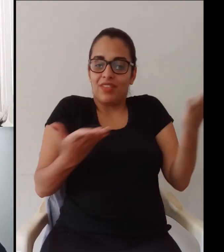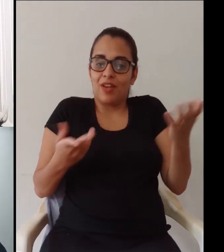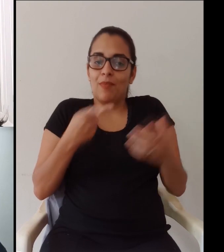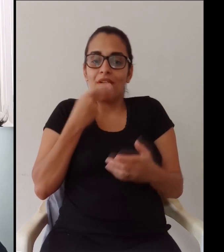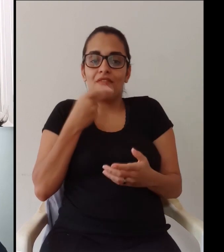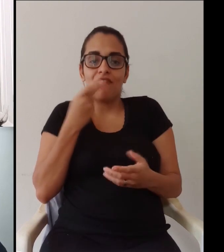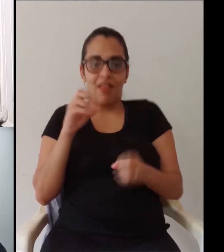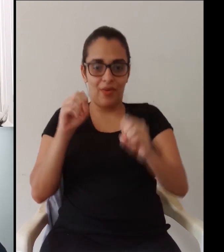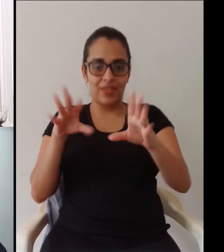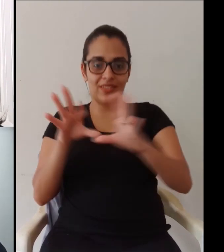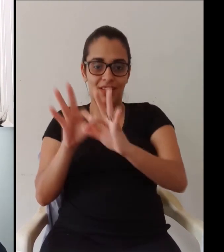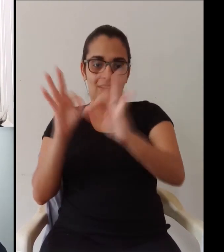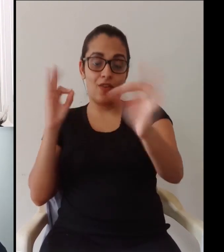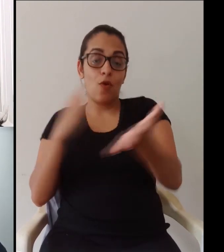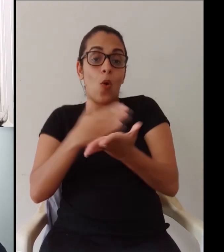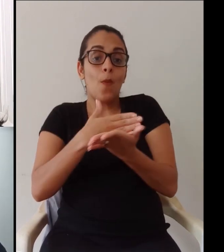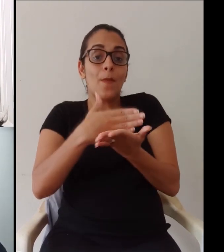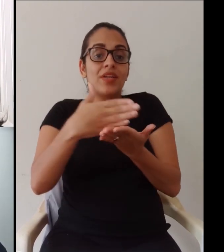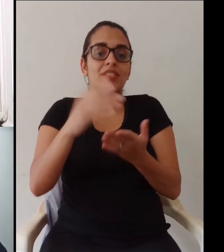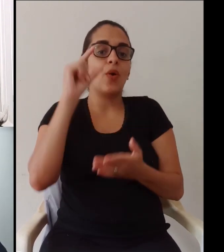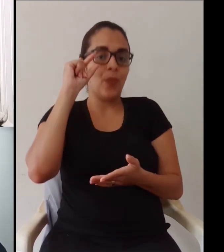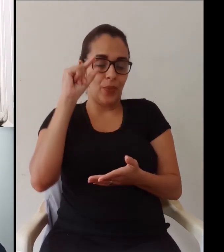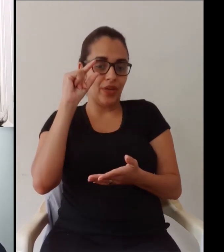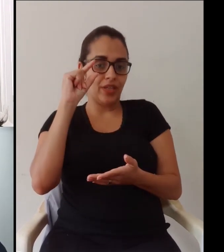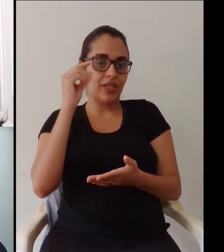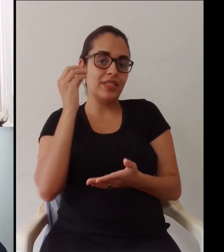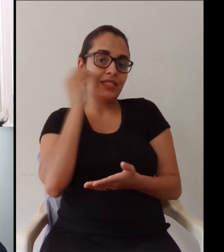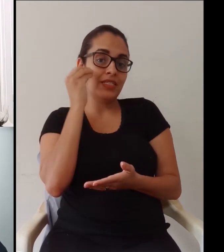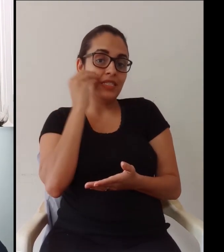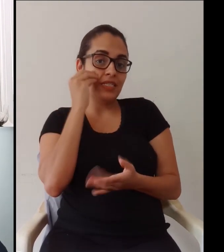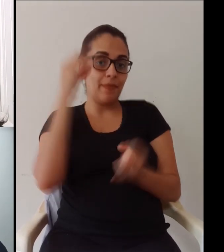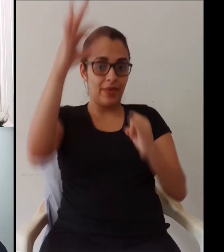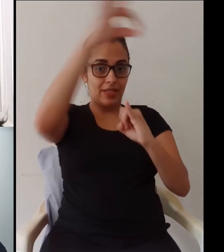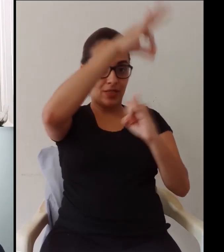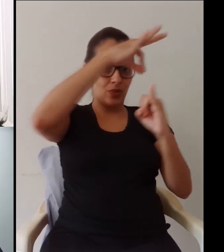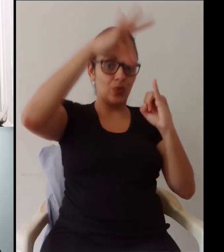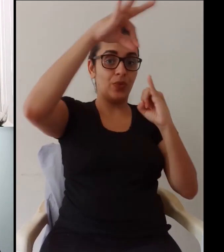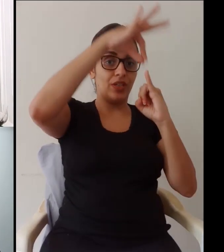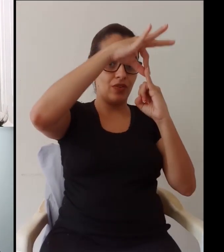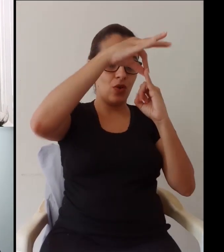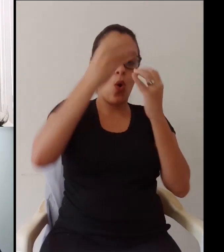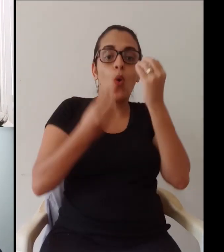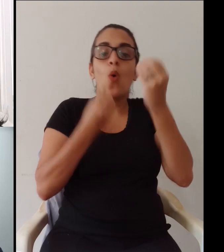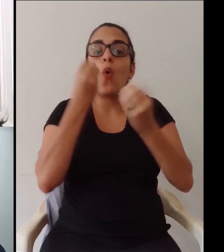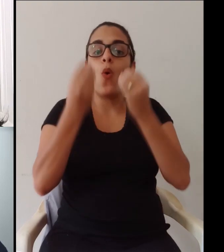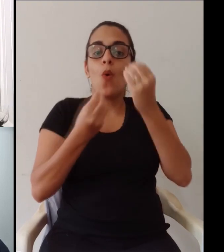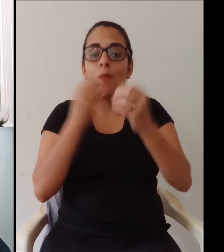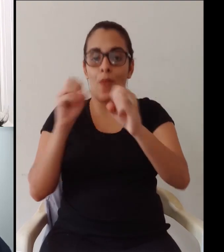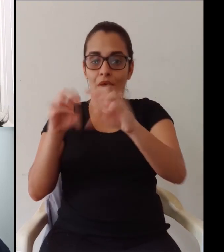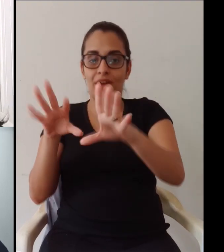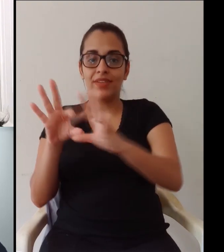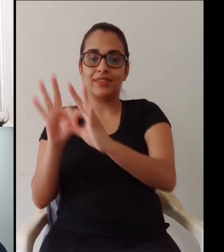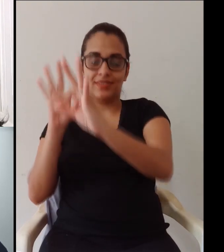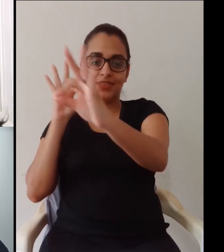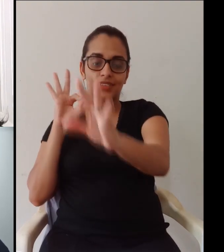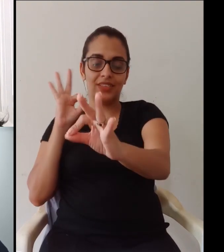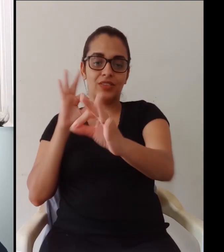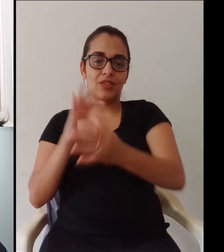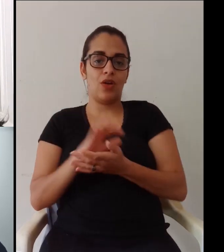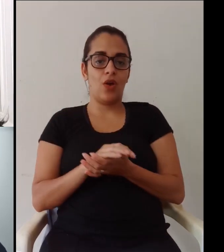coisas mais claras em relação a isso, né? E aí, vocês me convidaram para falar sobre a EAD e eu vou começar falando um